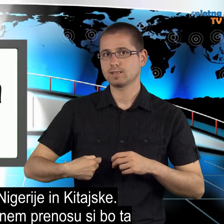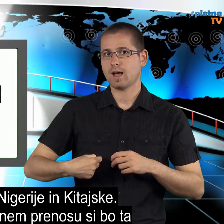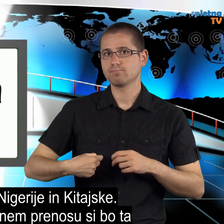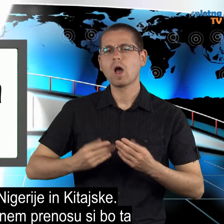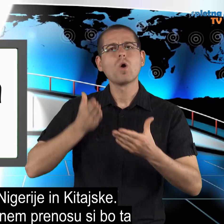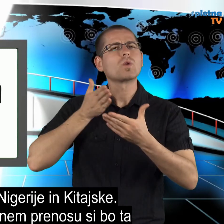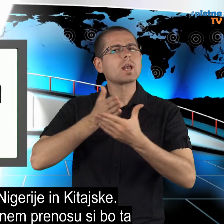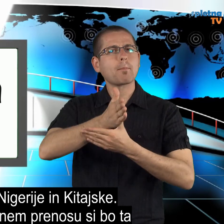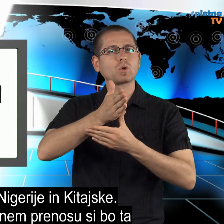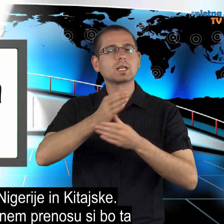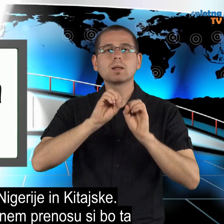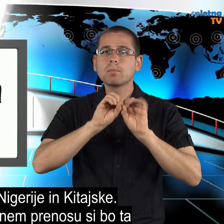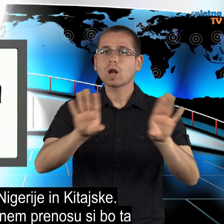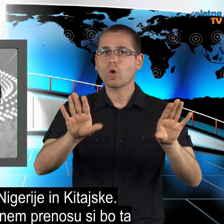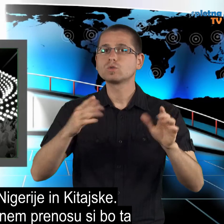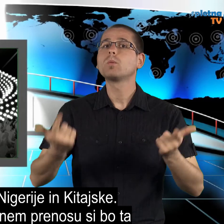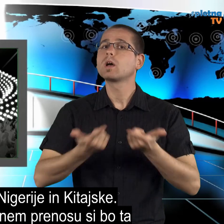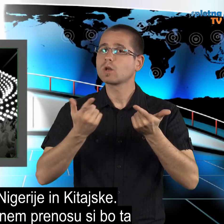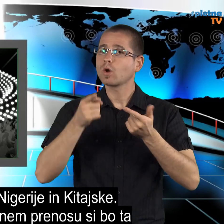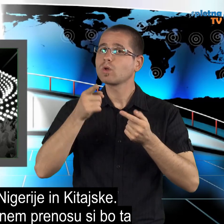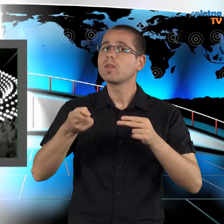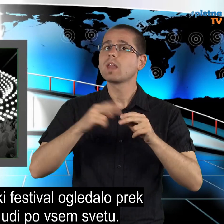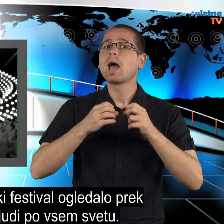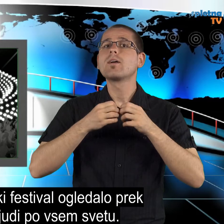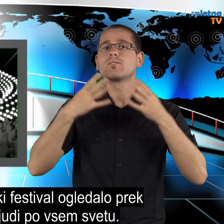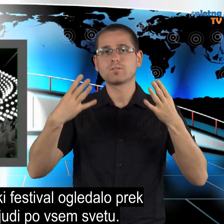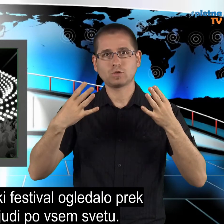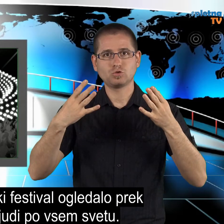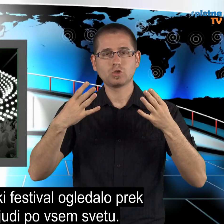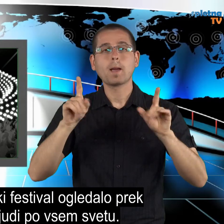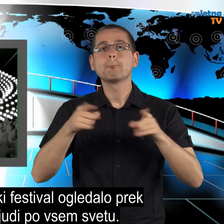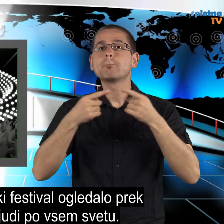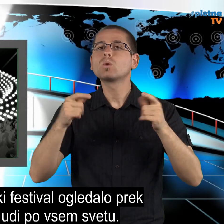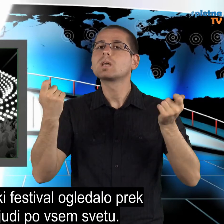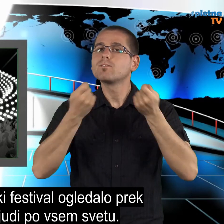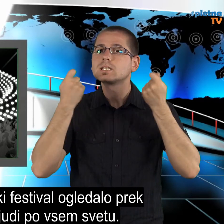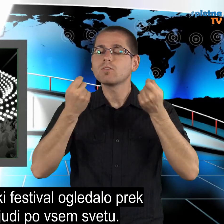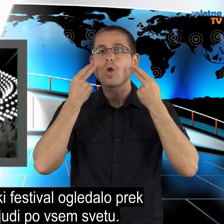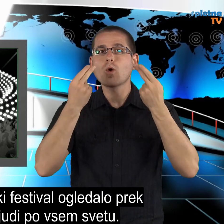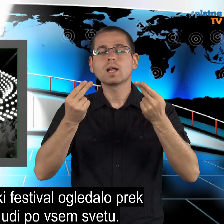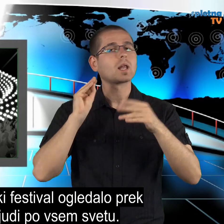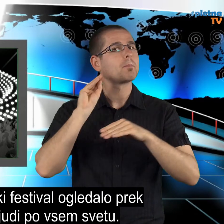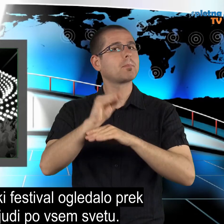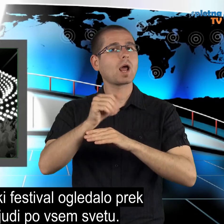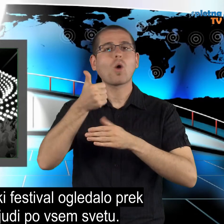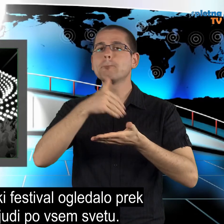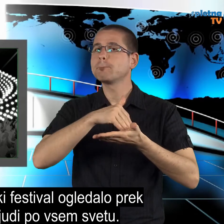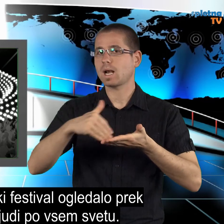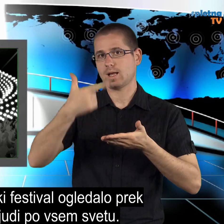V neposrednem prenosu se bo ta največji pevski festival ogledalo prek milijarda ljudi po vsem svetu.